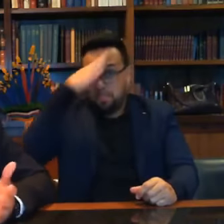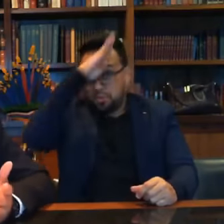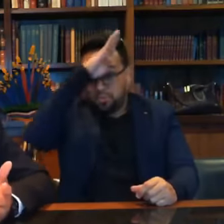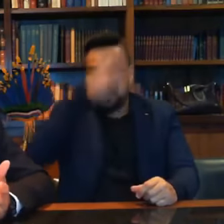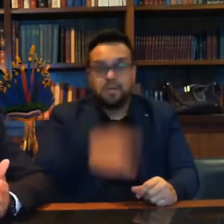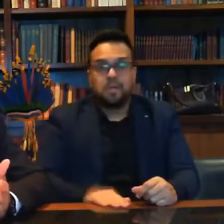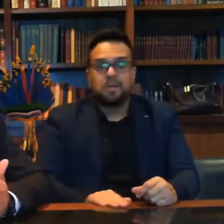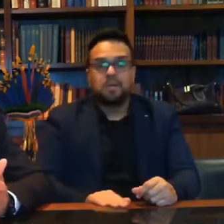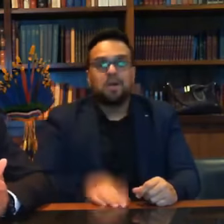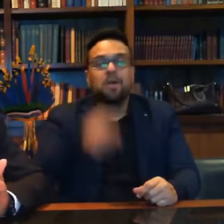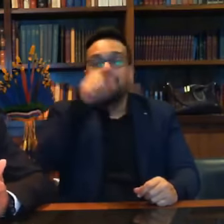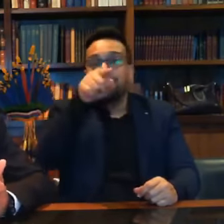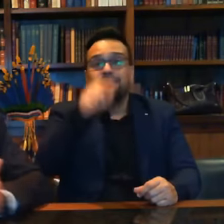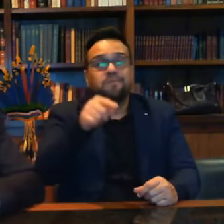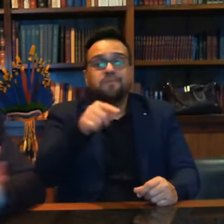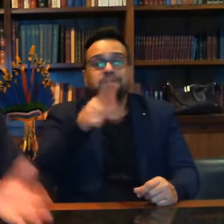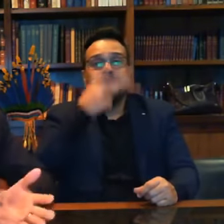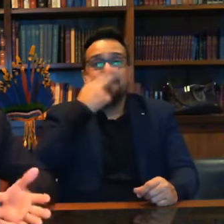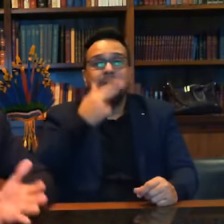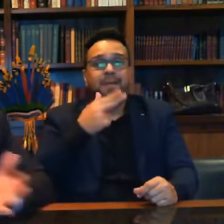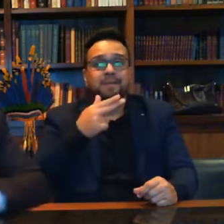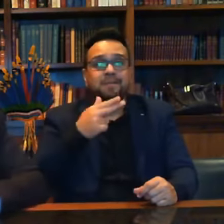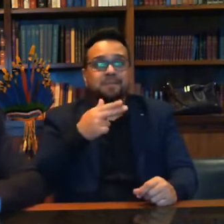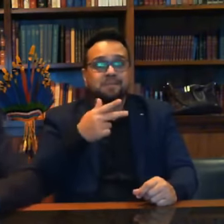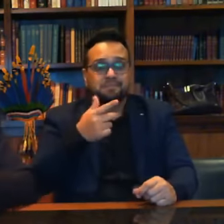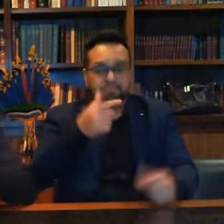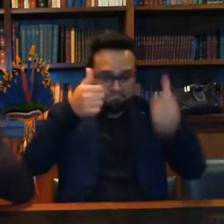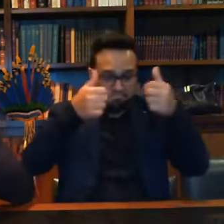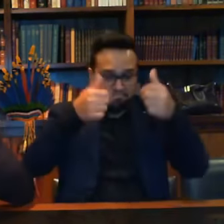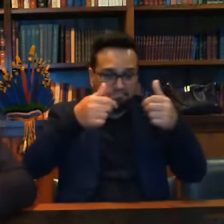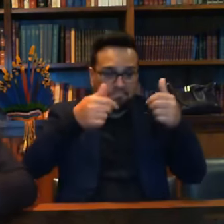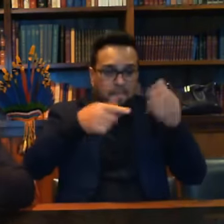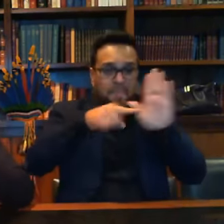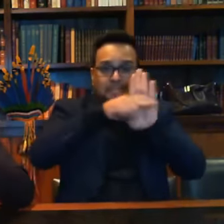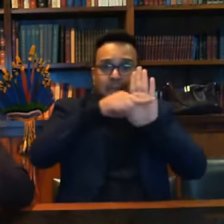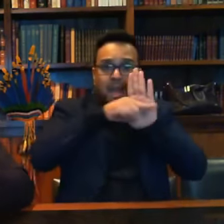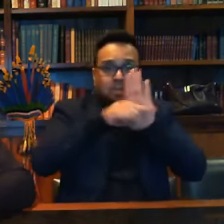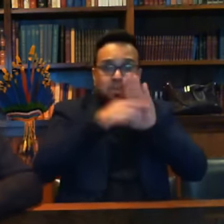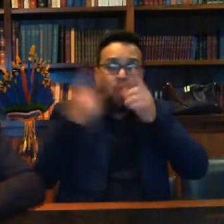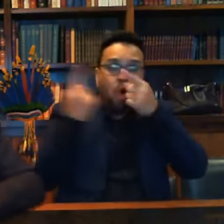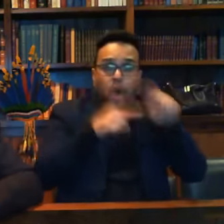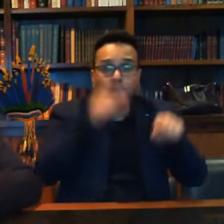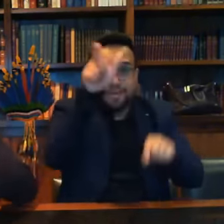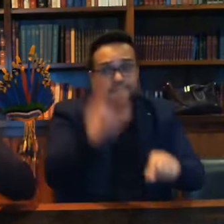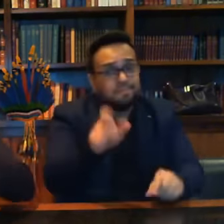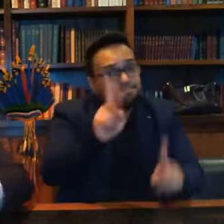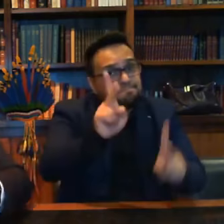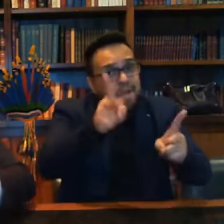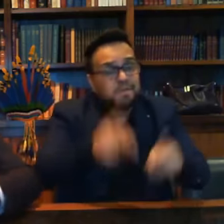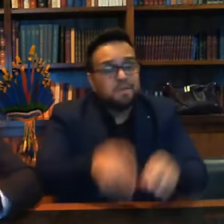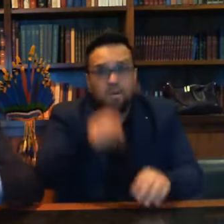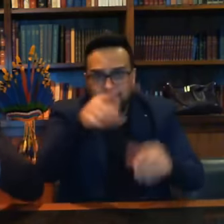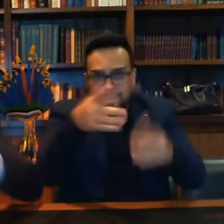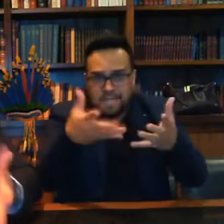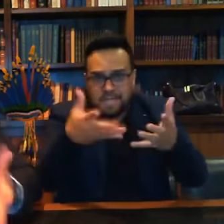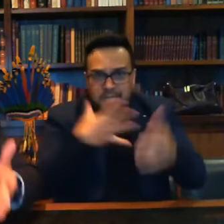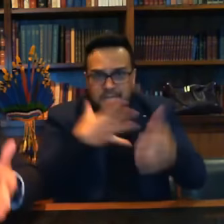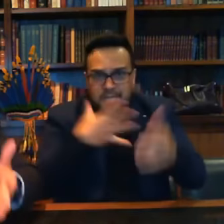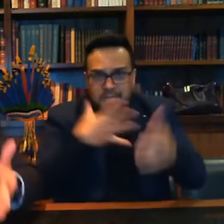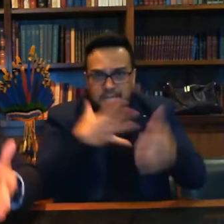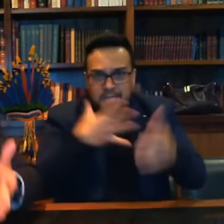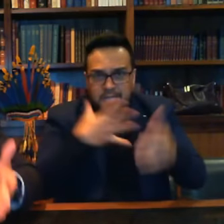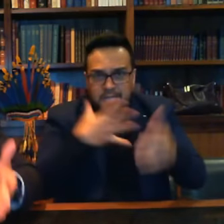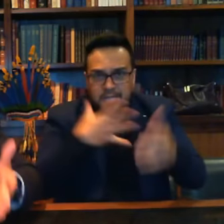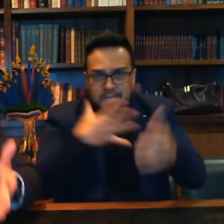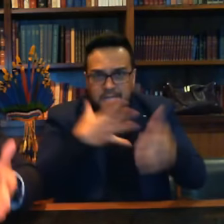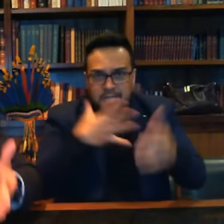contra você mesmo. Estou mostrando a Venezuela. Você quer isso para as filhas, para os seus netos? Você quer isso para